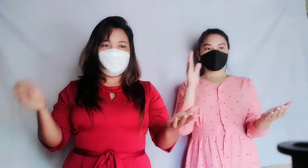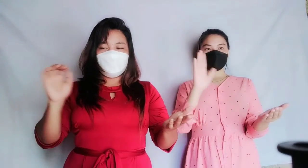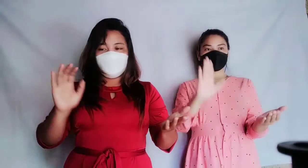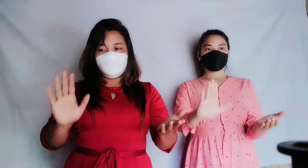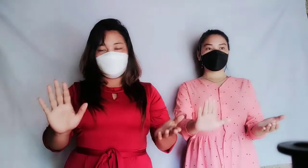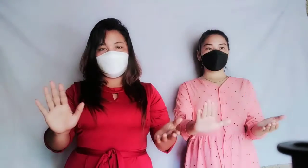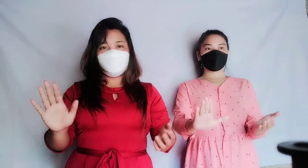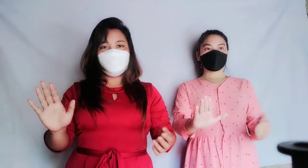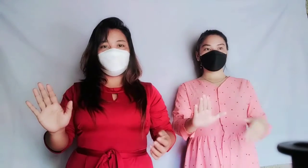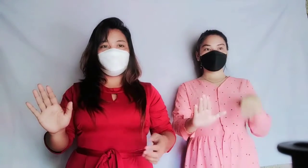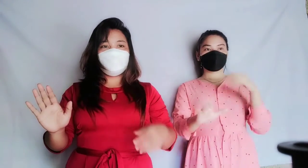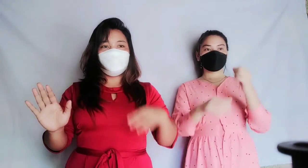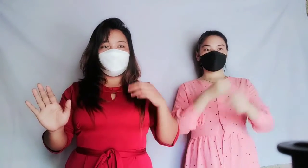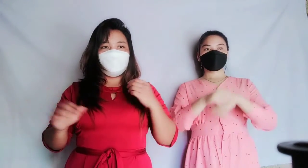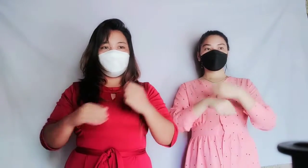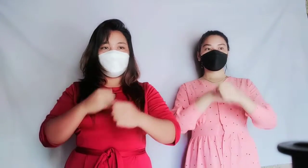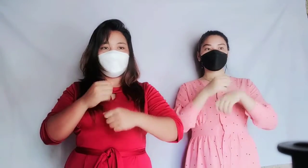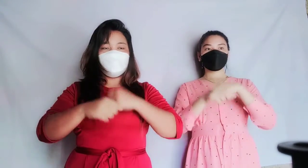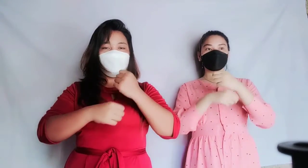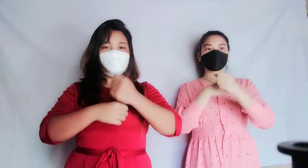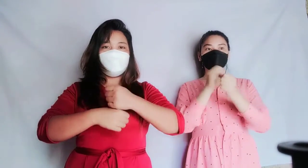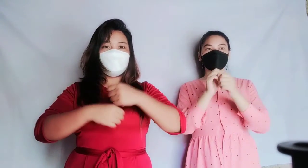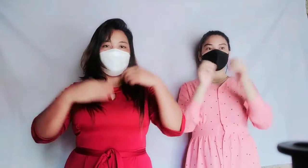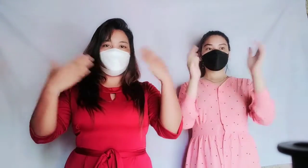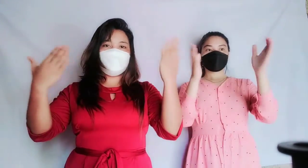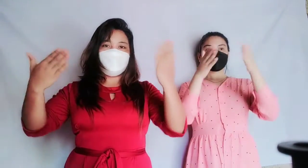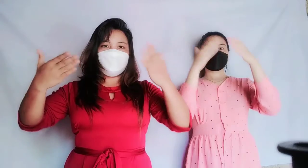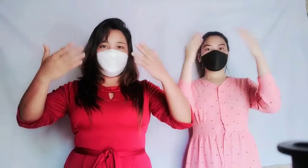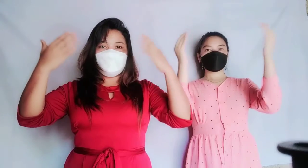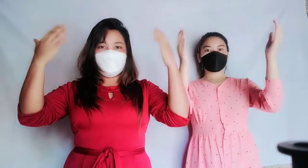Pagmamahal Salamat taong biyaya